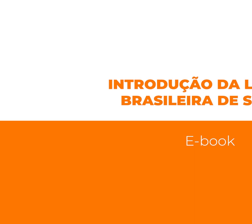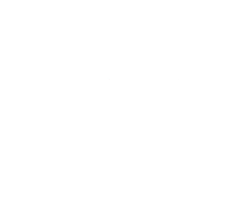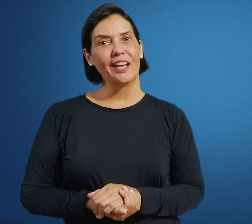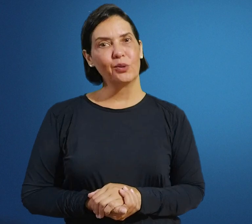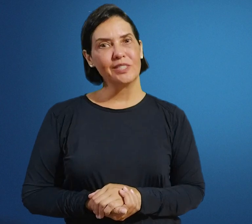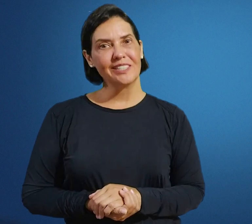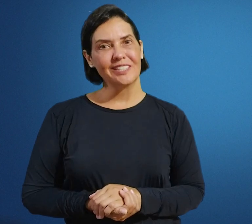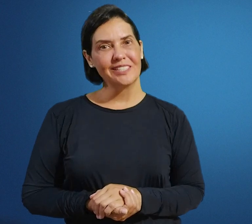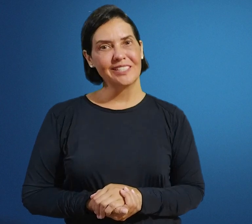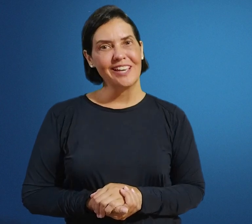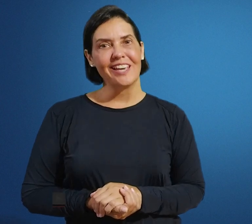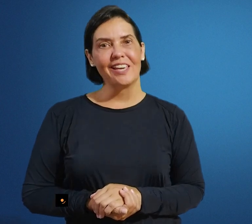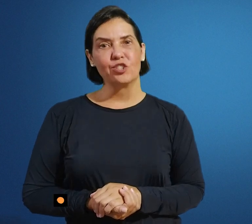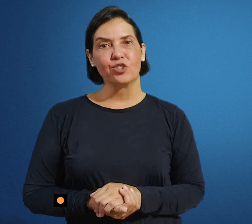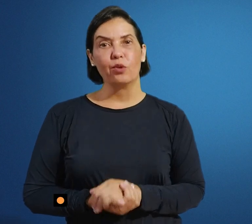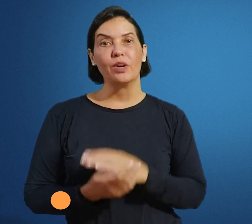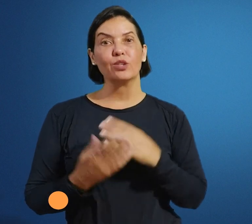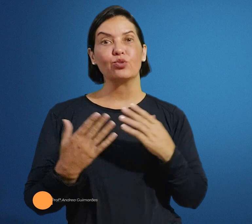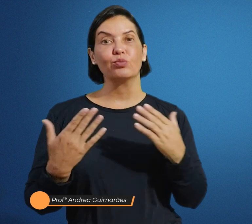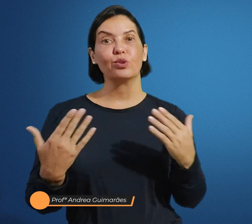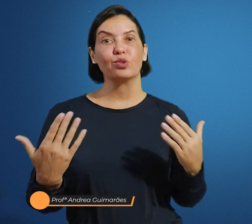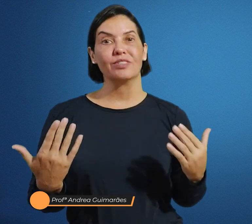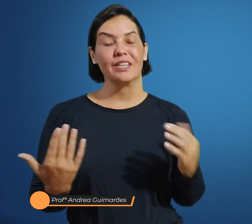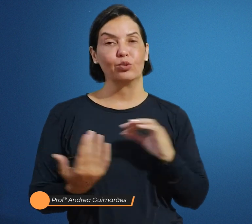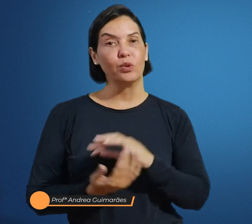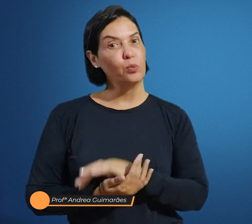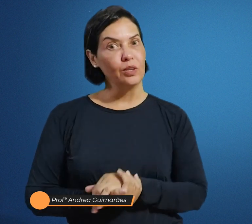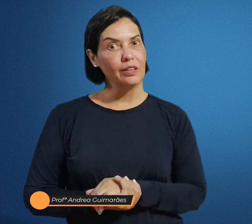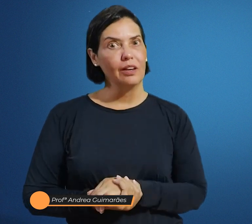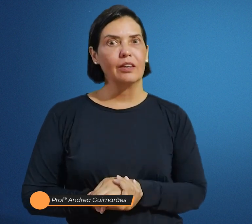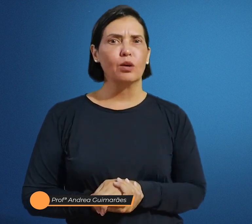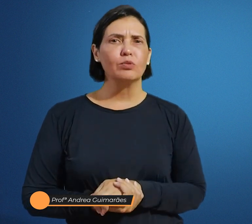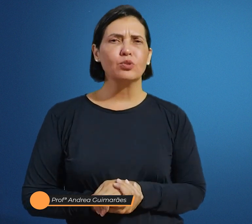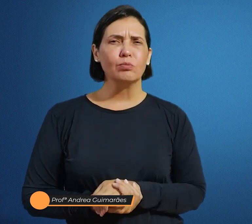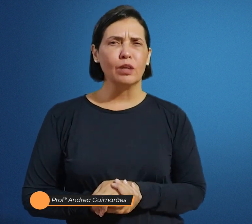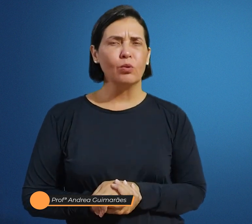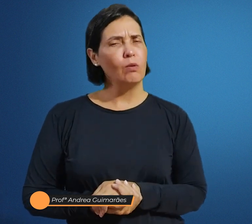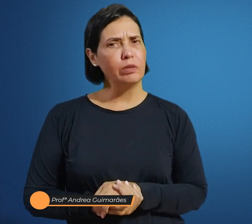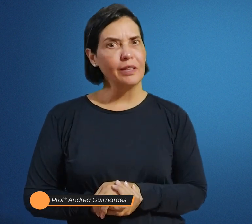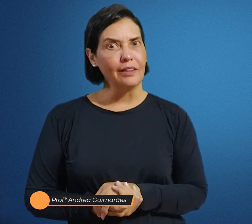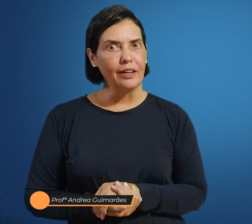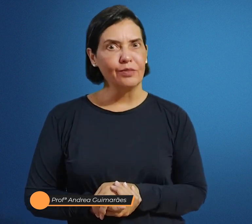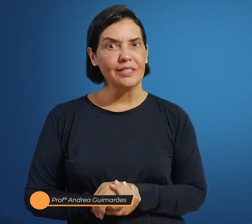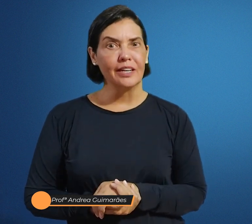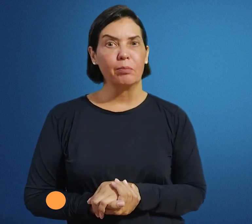Olá, cursistas! Este é um resumo que eu estou fazendo do e-book, que é um instrumento complementar que eu vou ensinar na